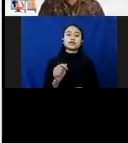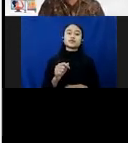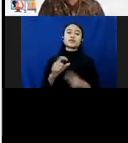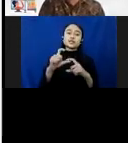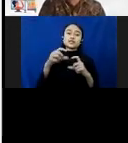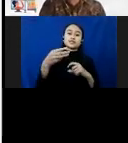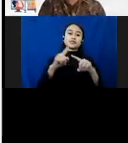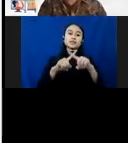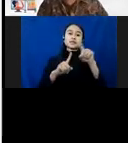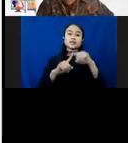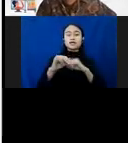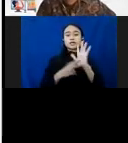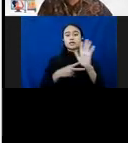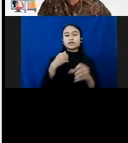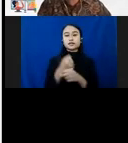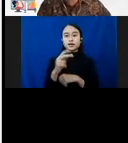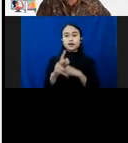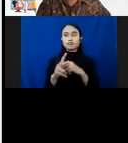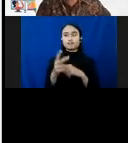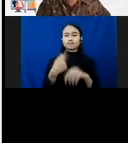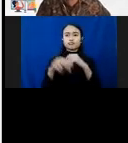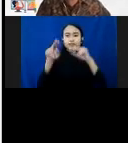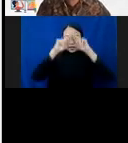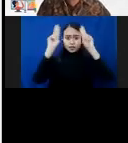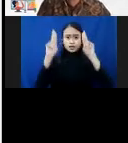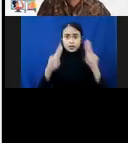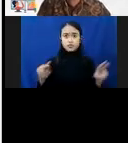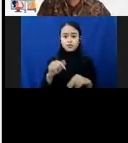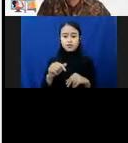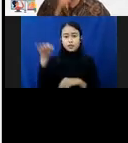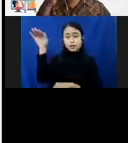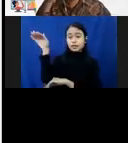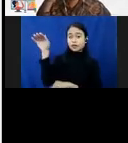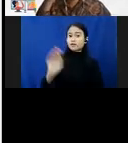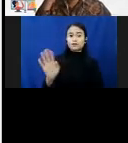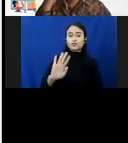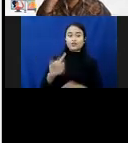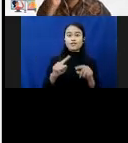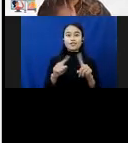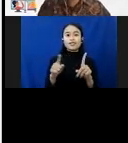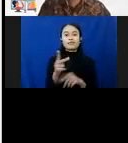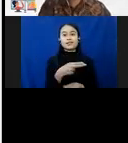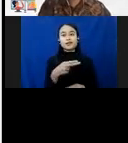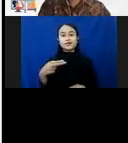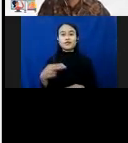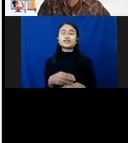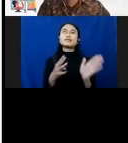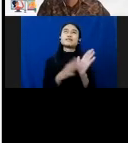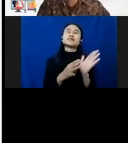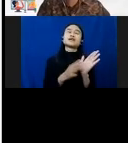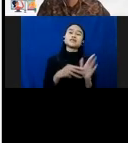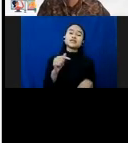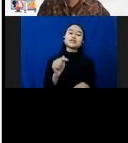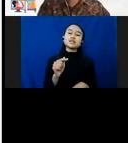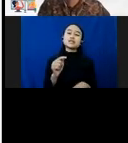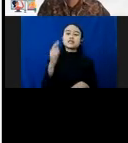Secara internasional, ini bukan kejahatan dan anak tidak bisa dihukum. Tetapi di Indonesia, masalahnya ini dianggap sebagai